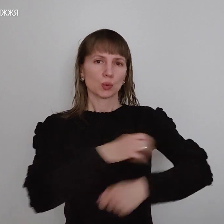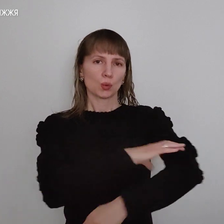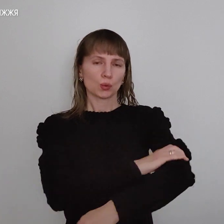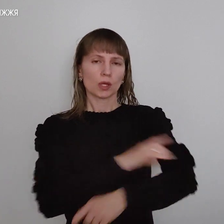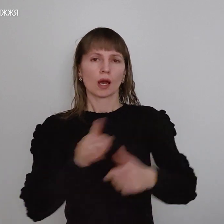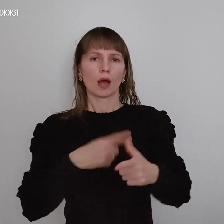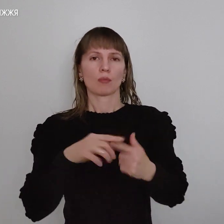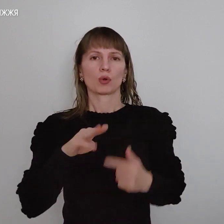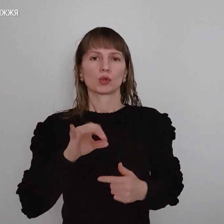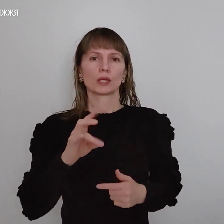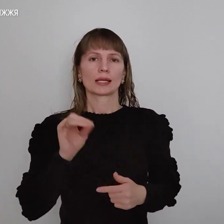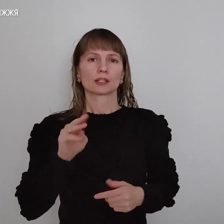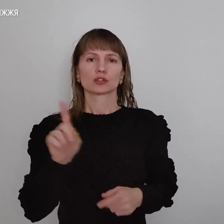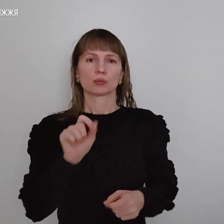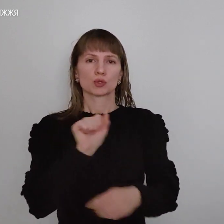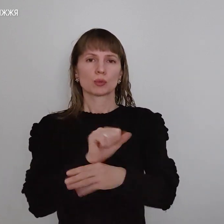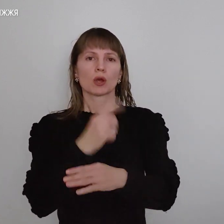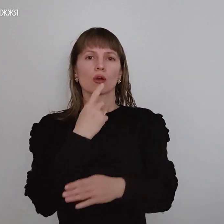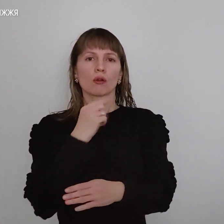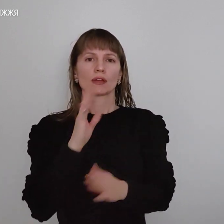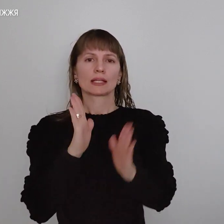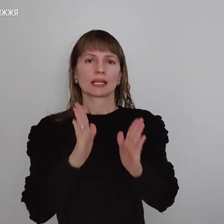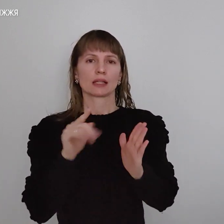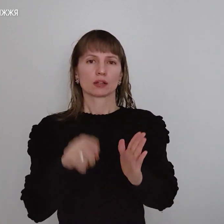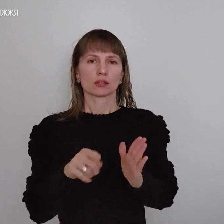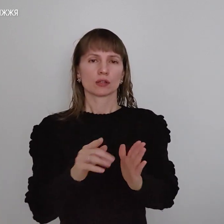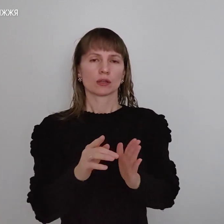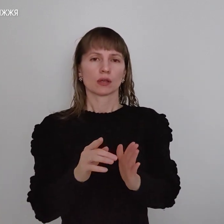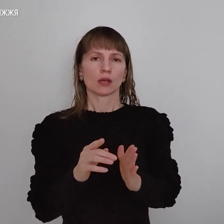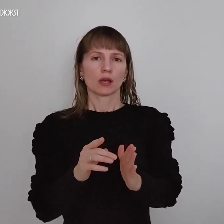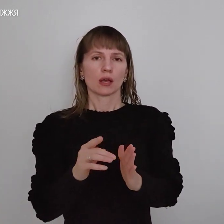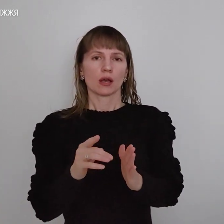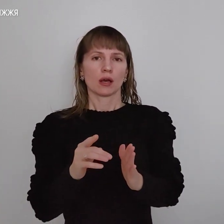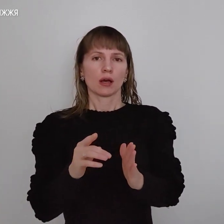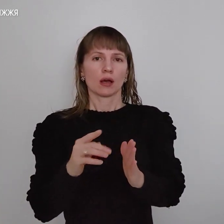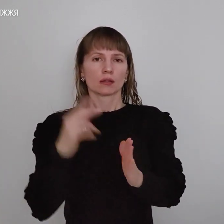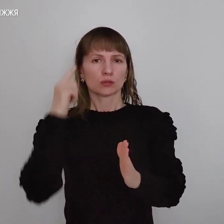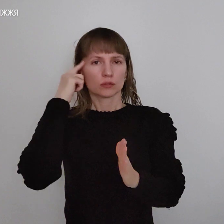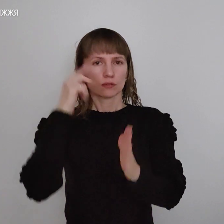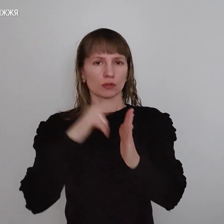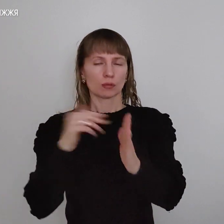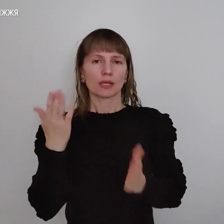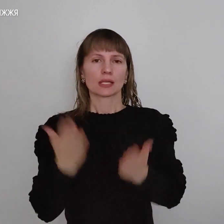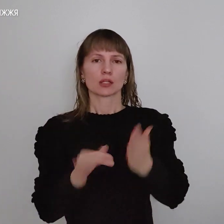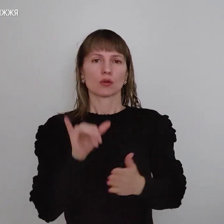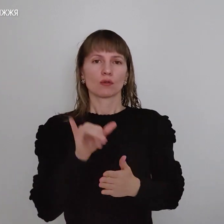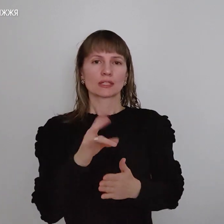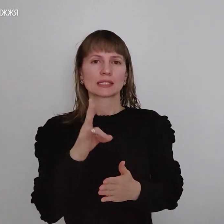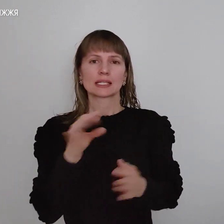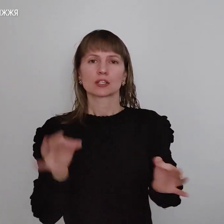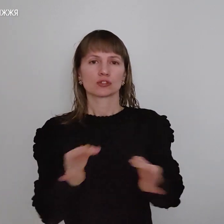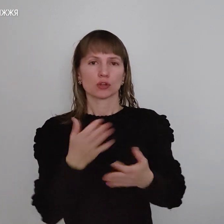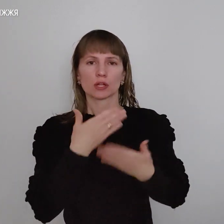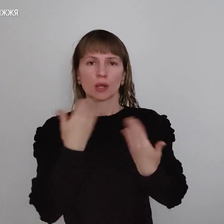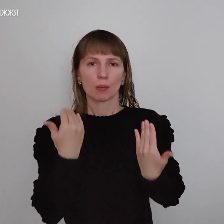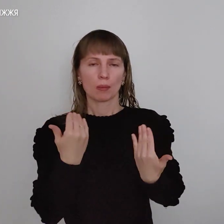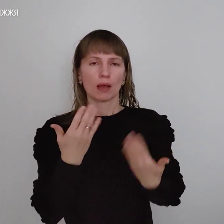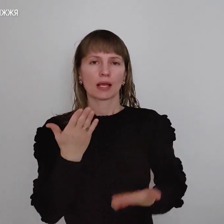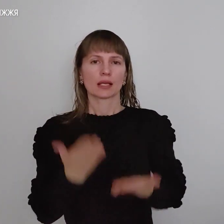щоб зупинити кров і лише тоді маска без свідомості. Або, якщо у вас нікого нікого немає, якщо рада